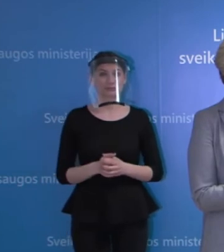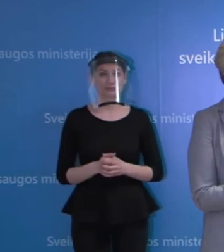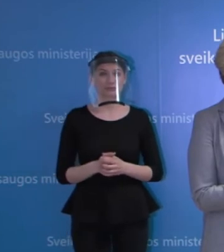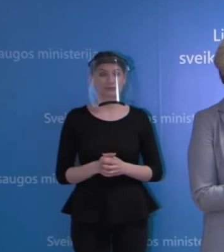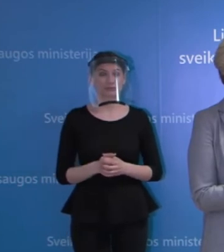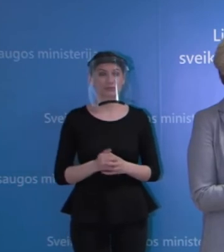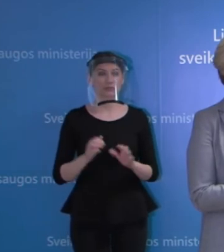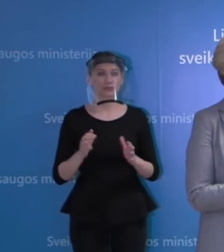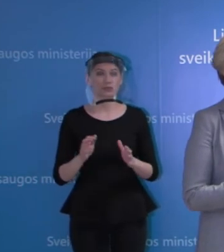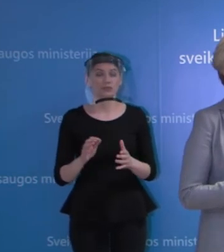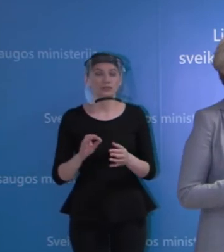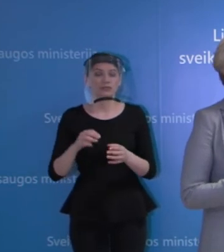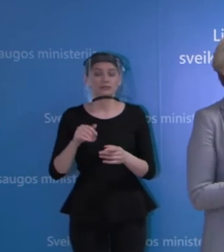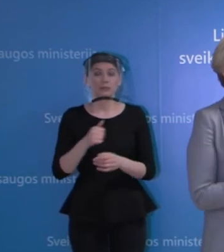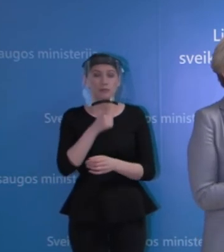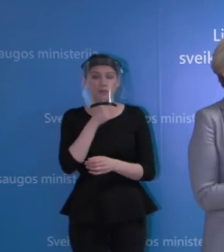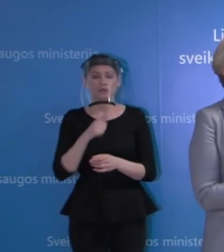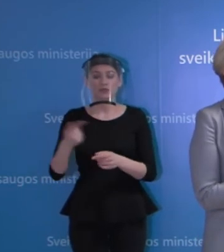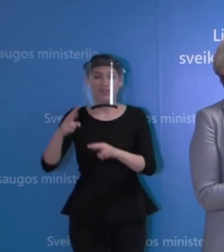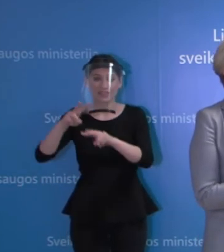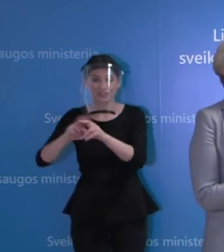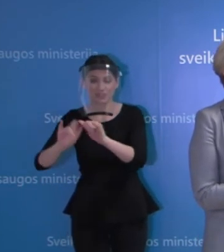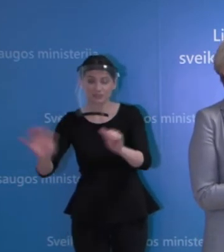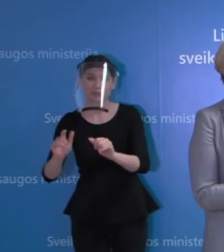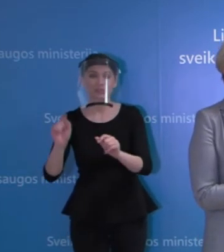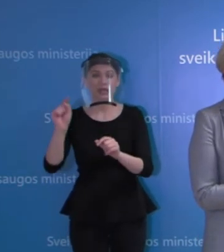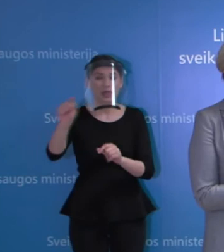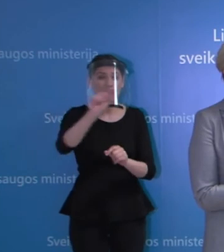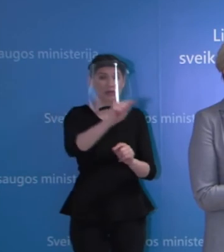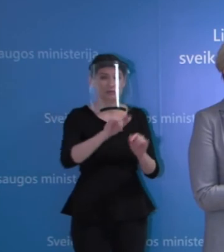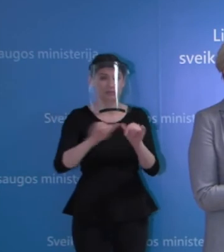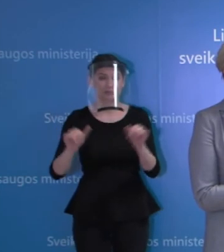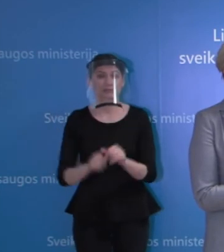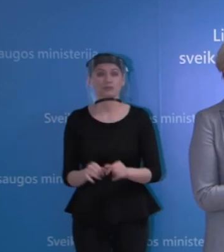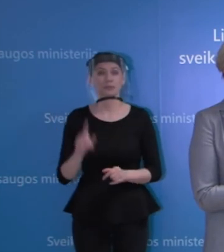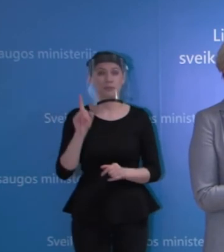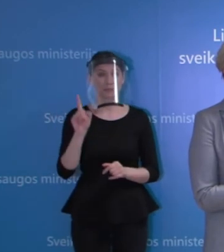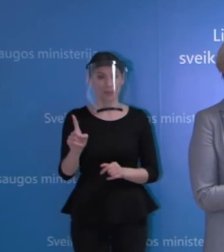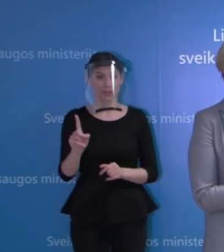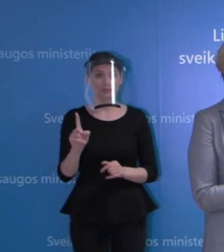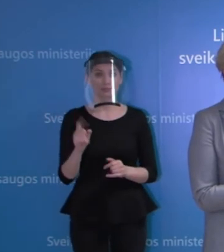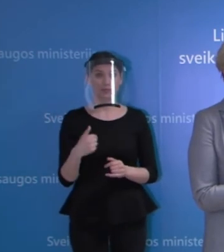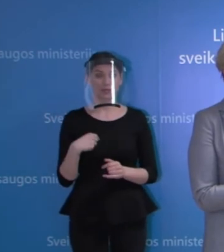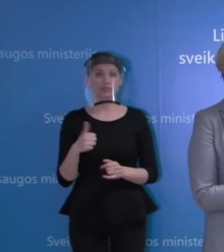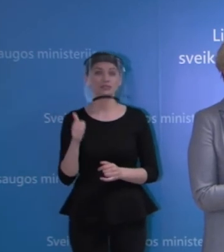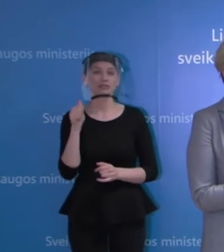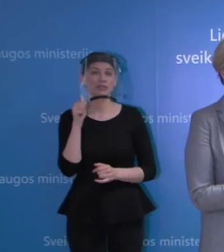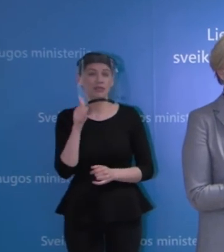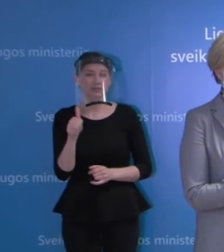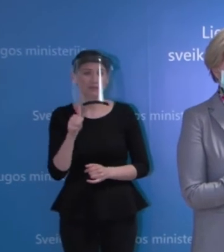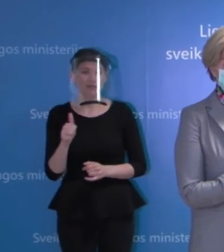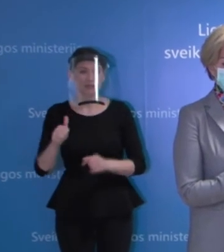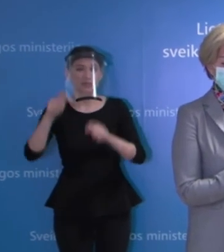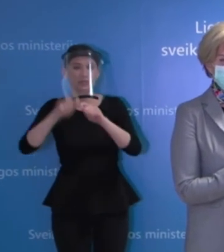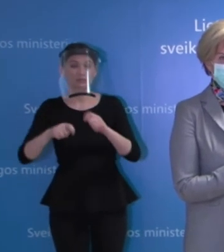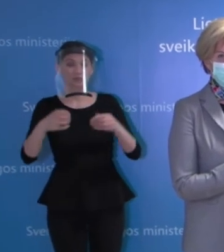su kokiu nors konkrečiu žydiniu. Tai aš jau komentavau, galiu dar kartą pasakyti, kad vertinam kiekvieną dieną, kiek iš šimto